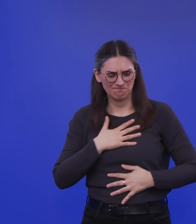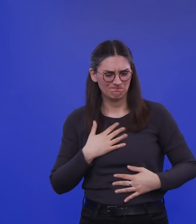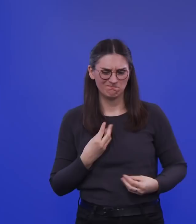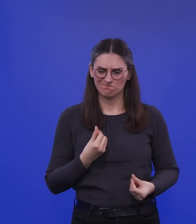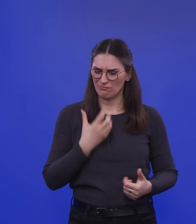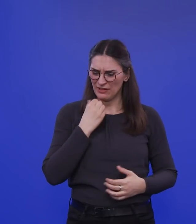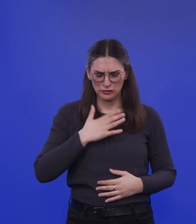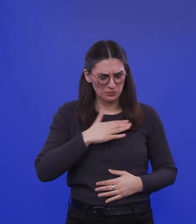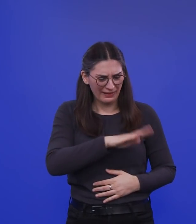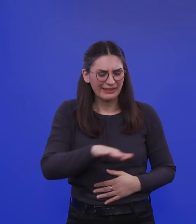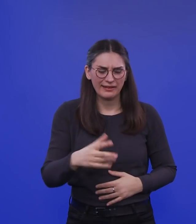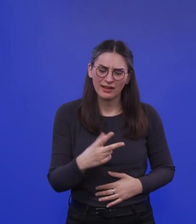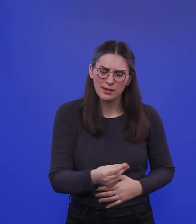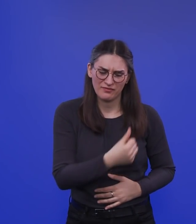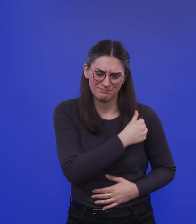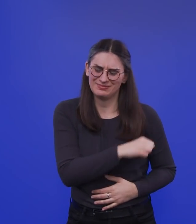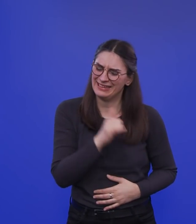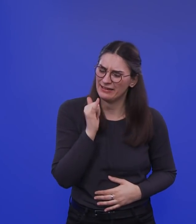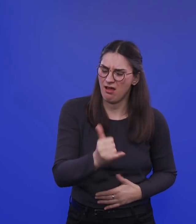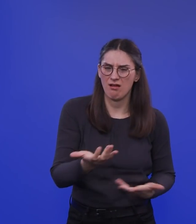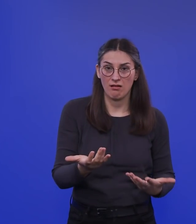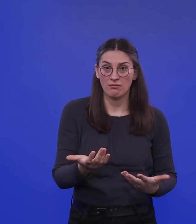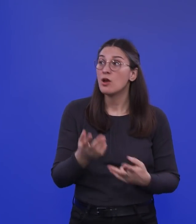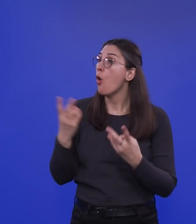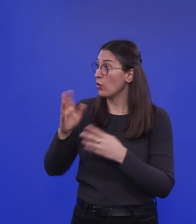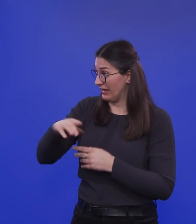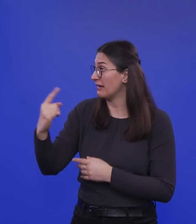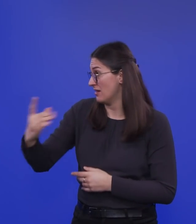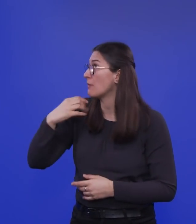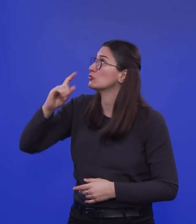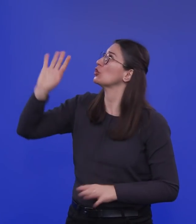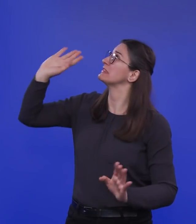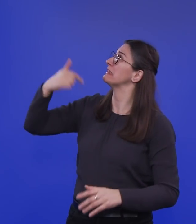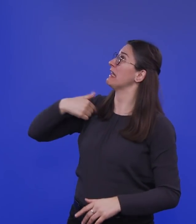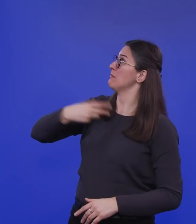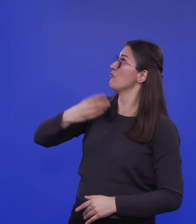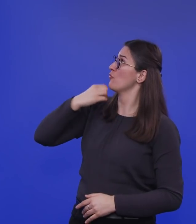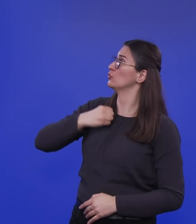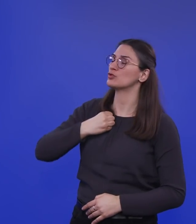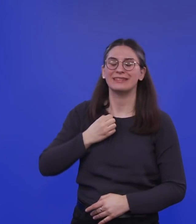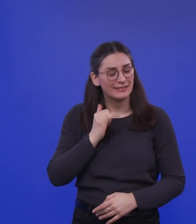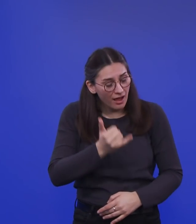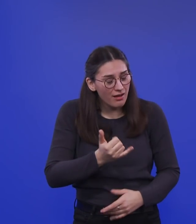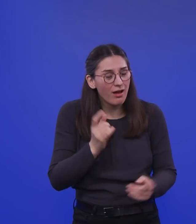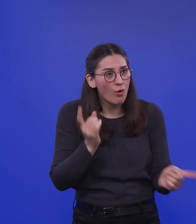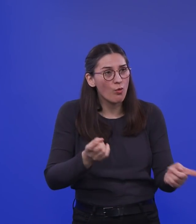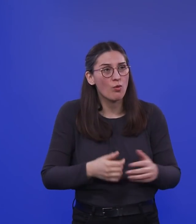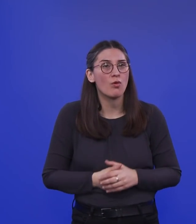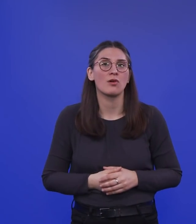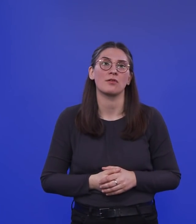wollen ihre Kinder gerne geimpft haben. Oder die Kinder selbst. Auch die Kinder selbst, genau. Und natürlich ist es